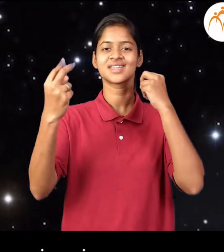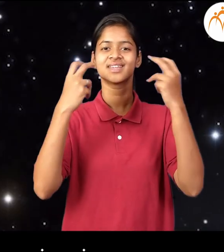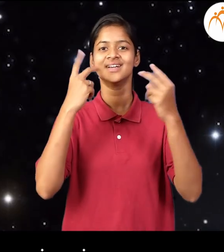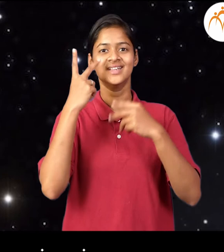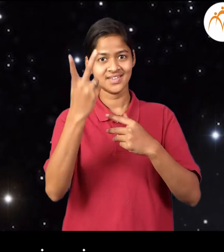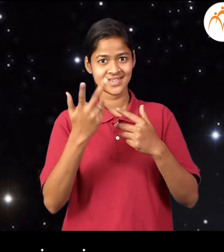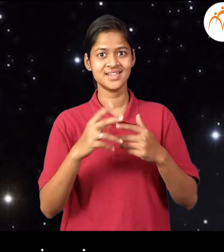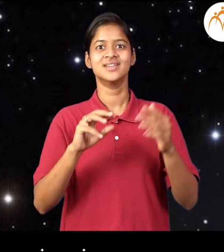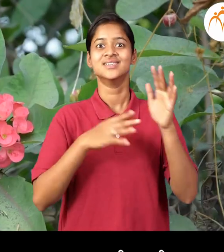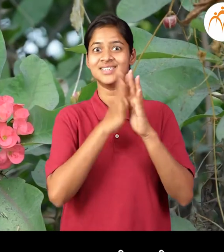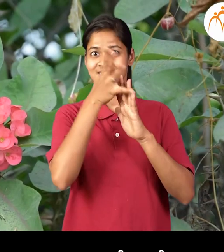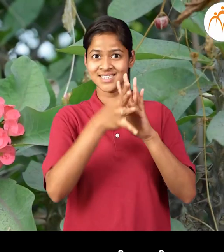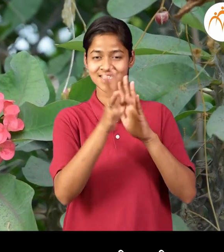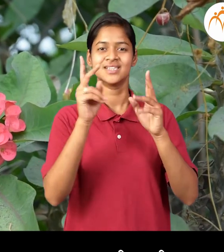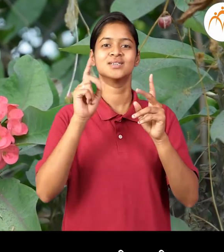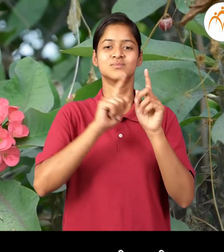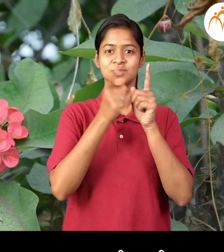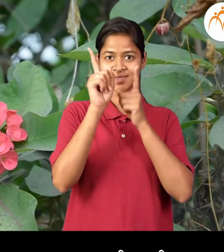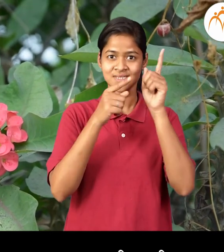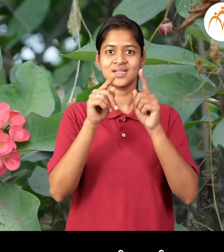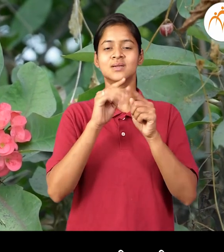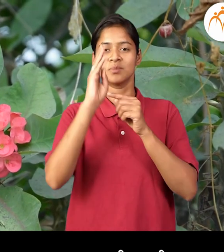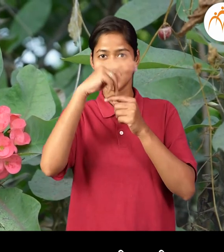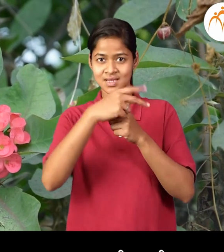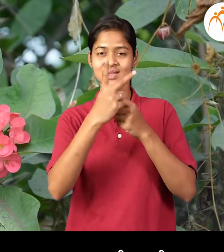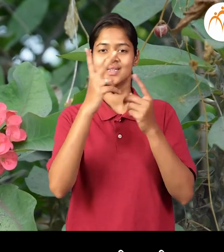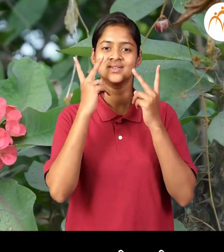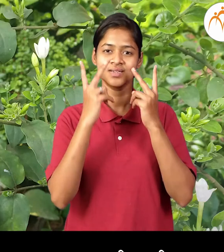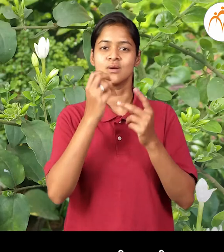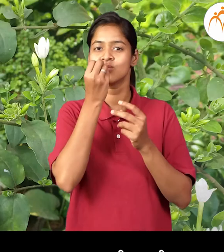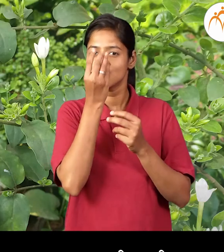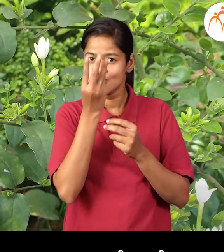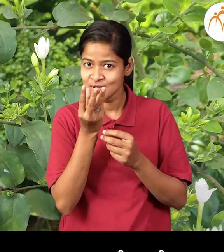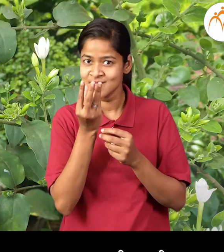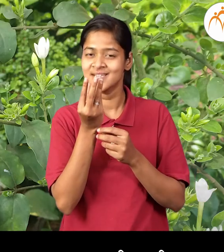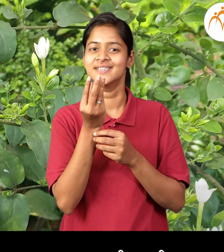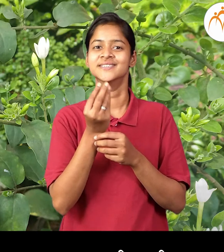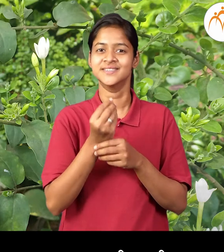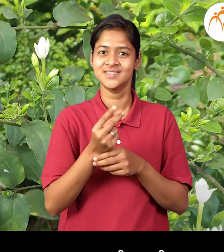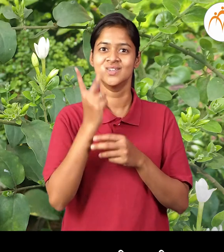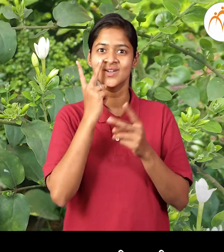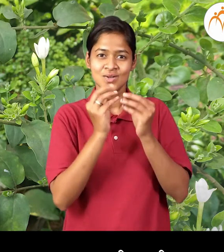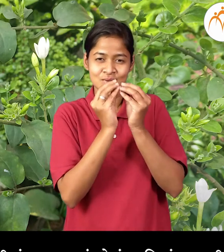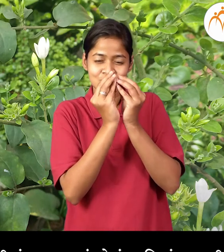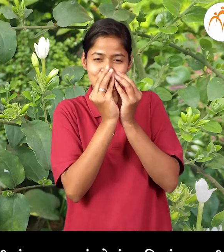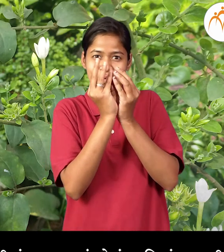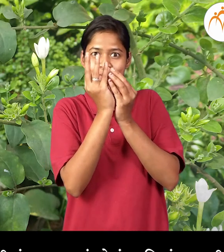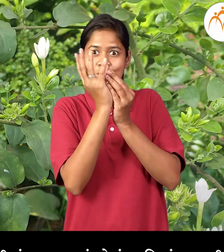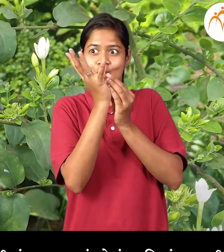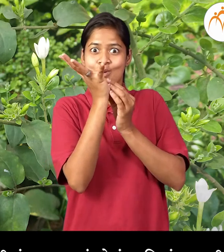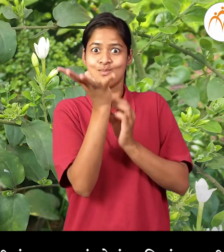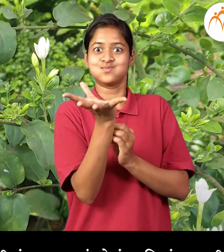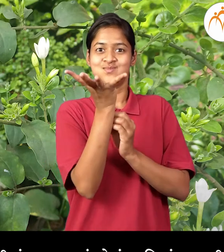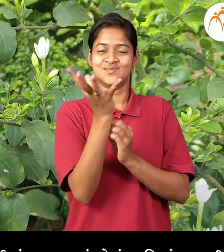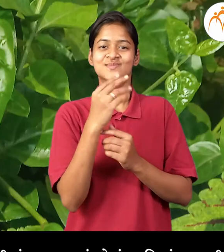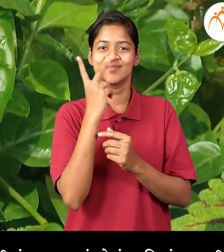चांदन्या बगा जाडे वेली पहा पानांचे आकार बगा जाडा वर्ची कली पहा कशी हलू